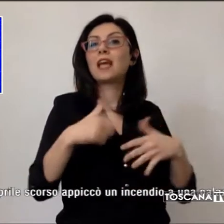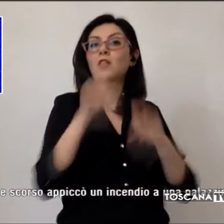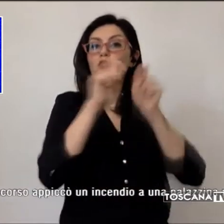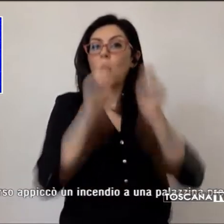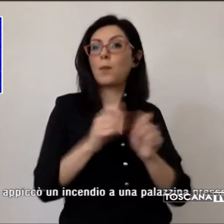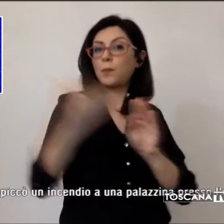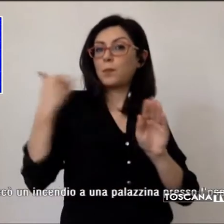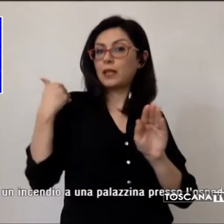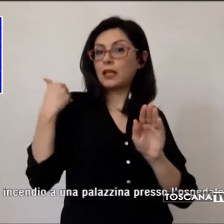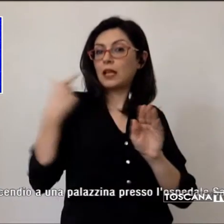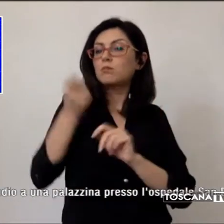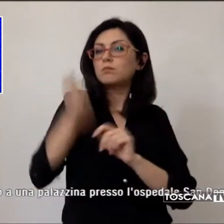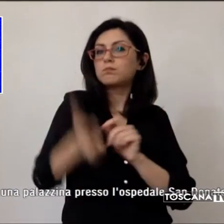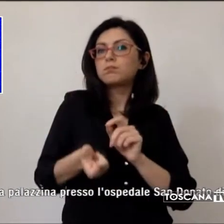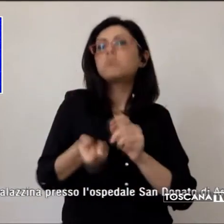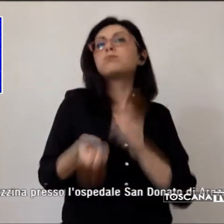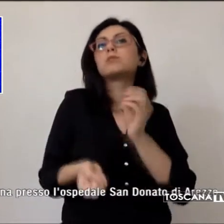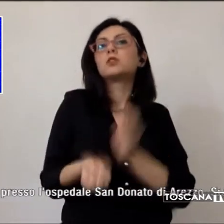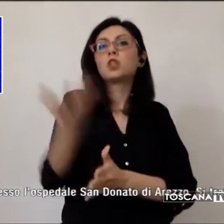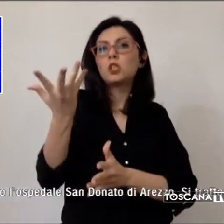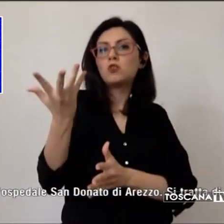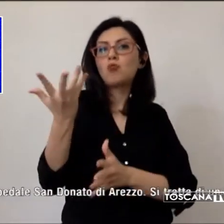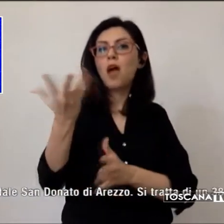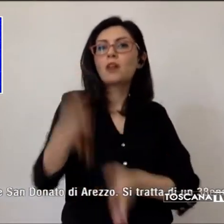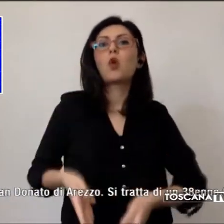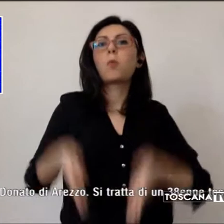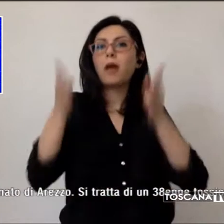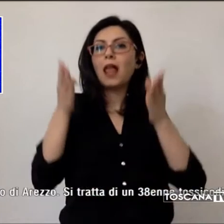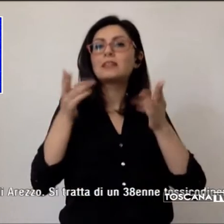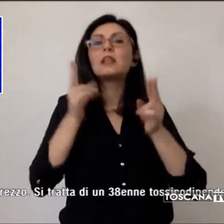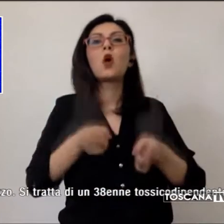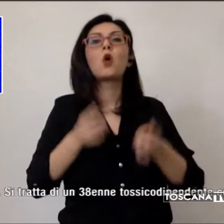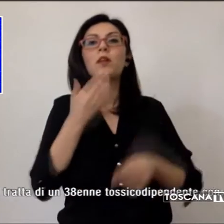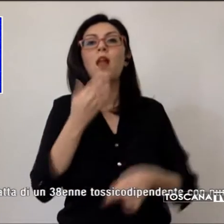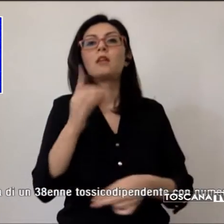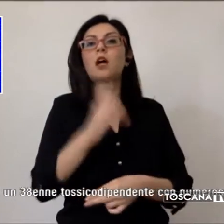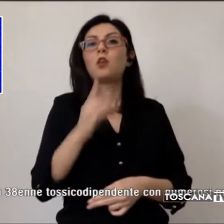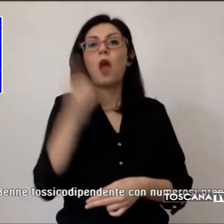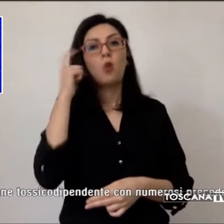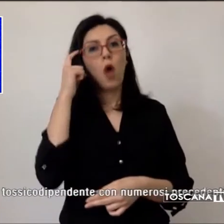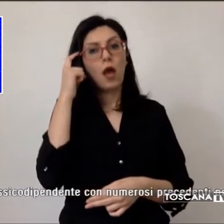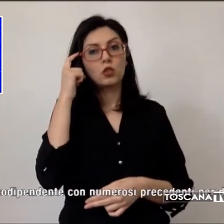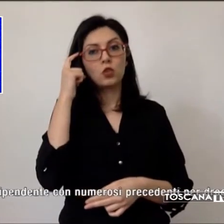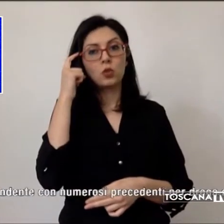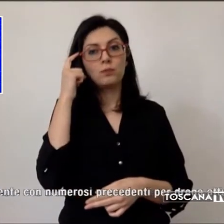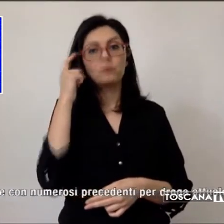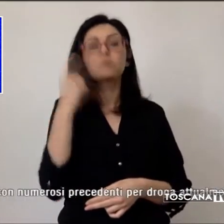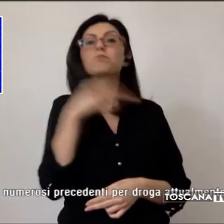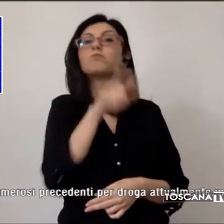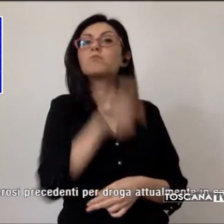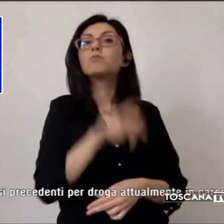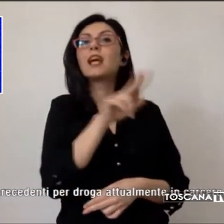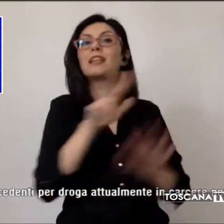incendio a una palazzina presso l'ospedale San Donato di Arezzo. Si tratta di un 38enne